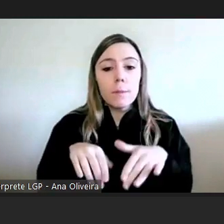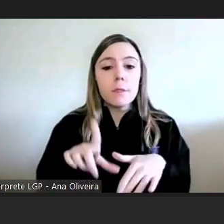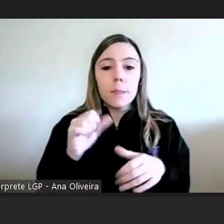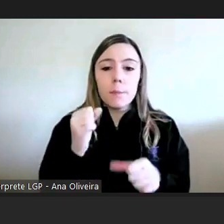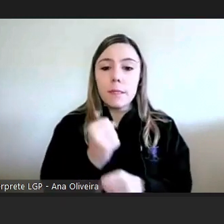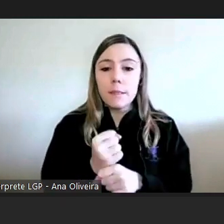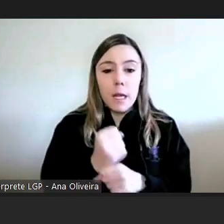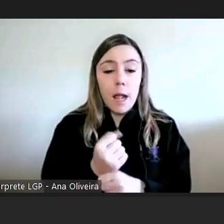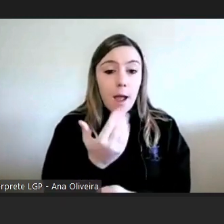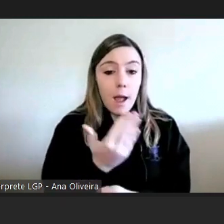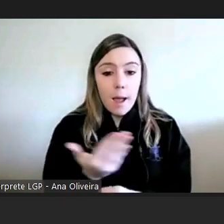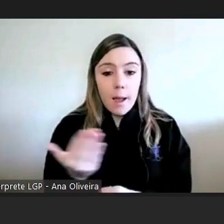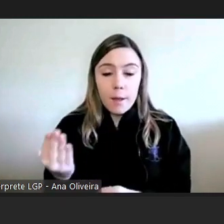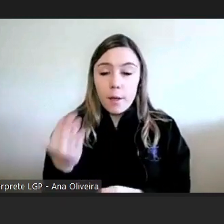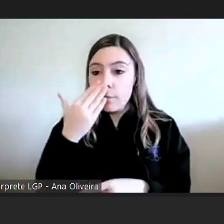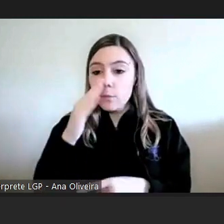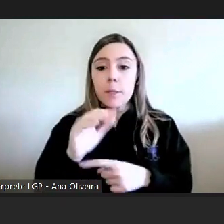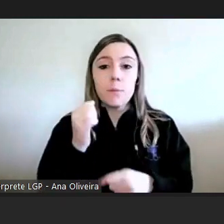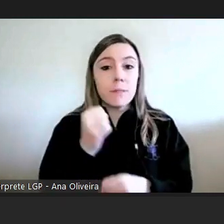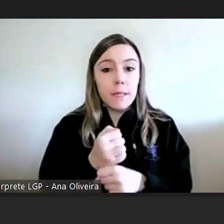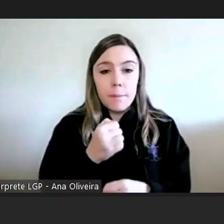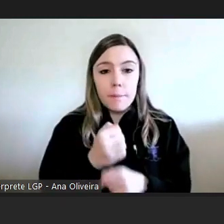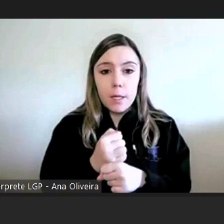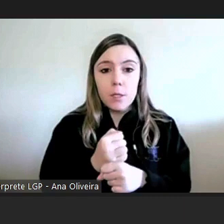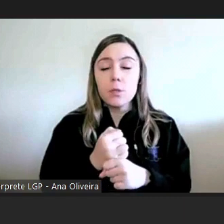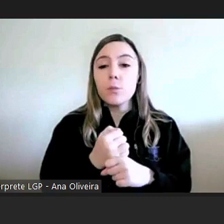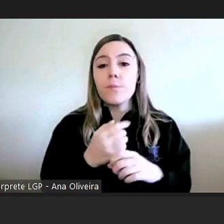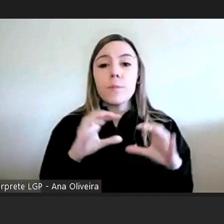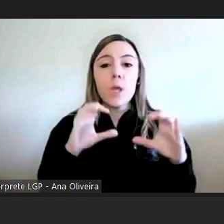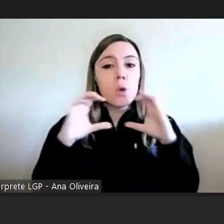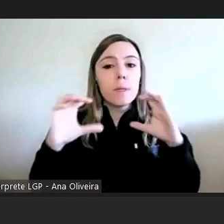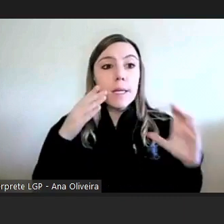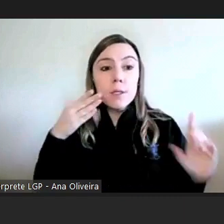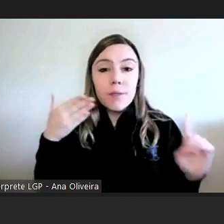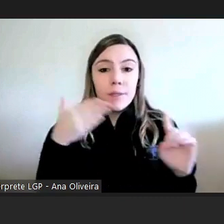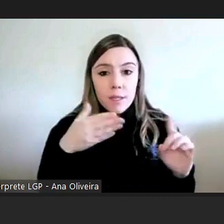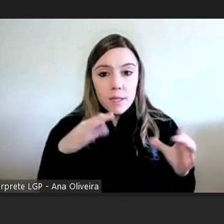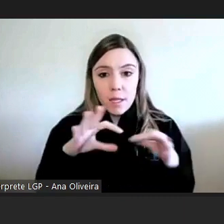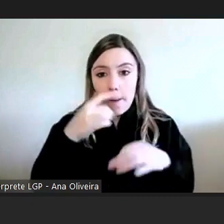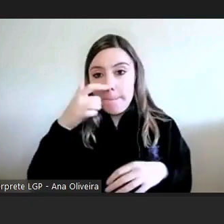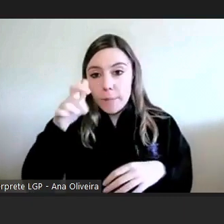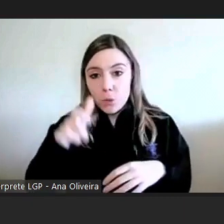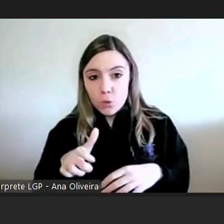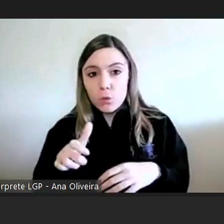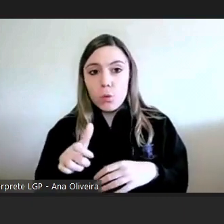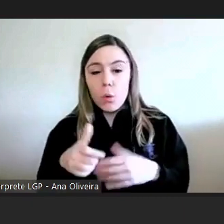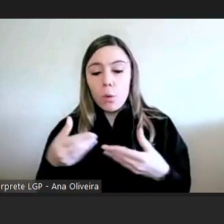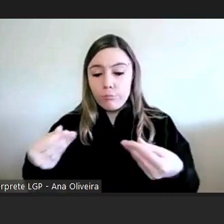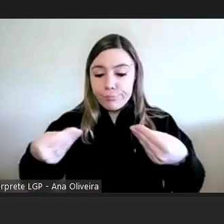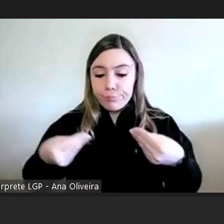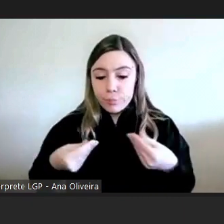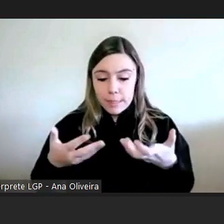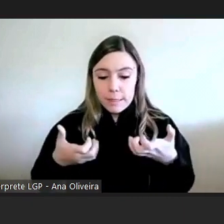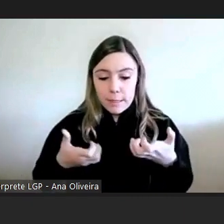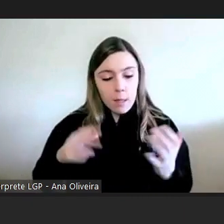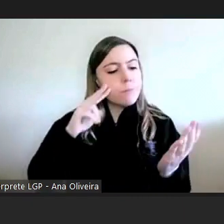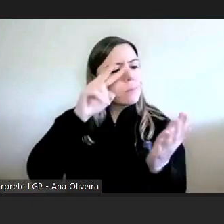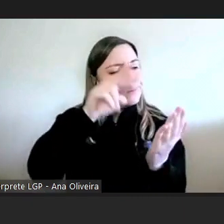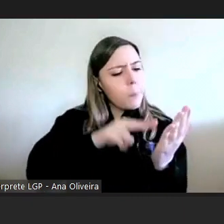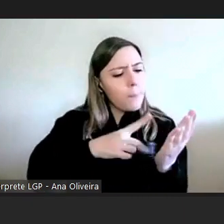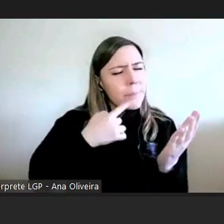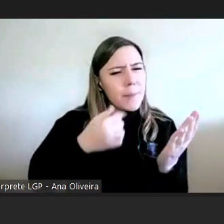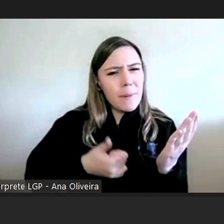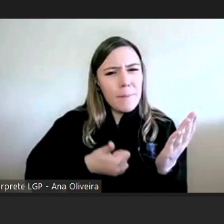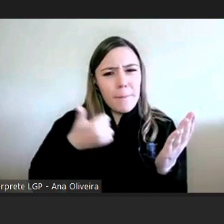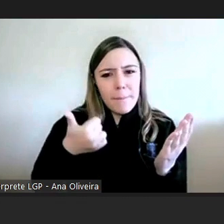fazer por exemplo trabalho a comunicação mais direta com o cidadão o ofício que recebe a linguagem a compreensibilidade da linguagem